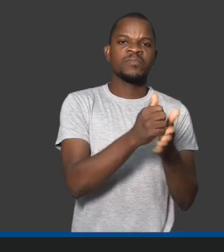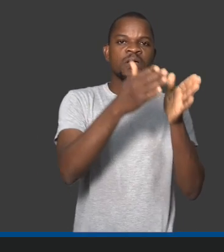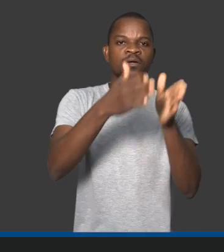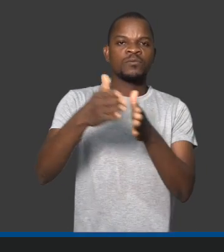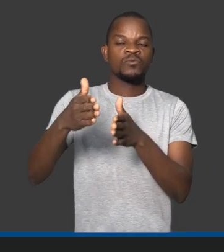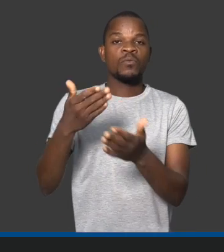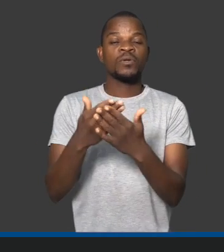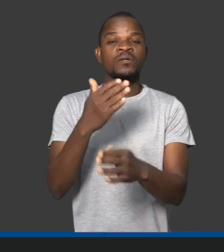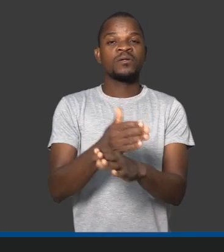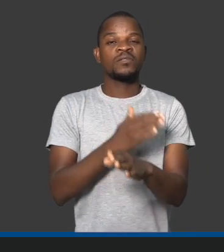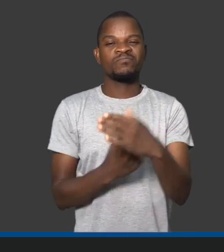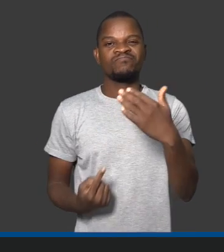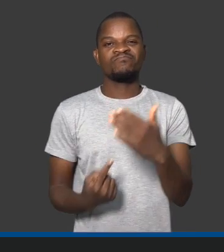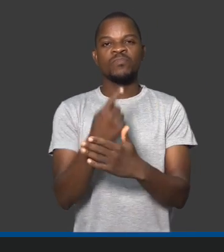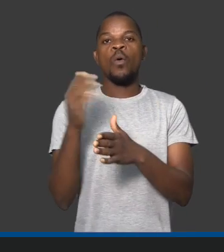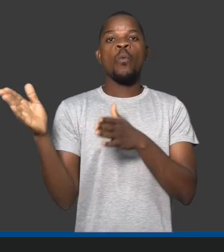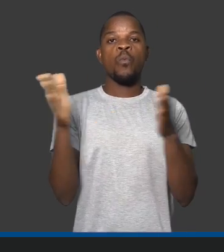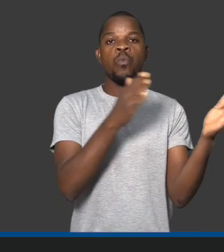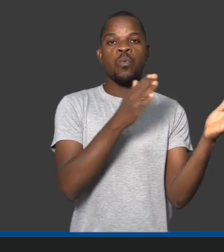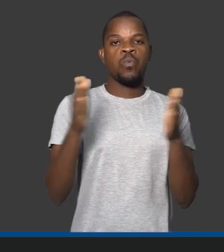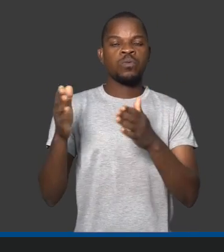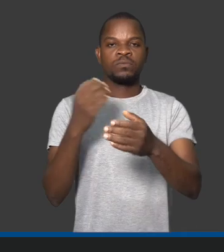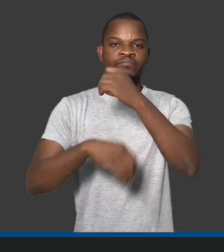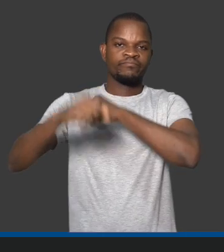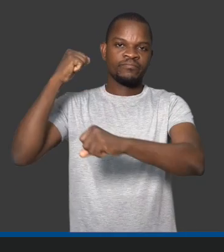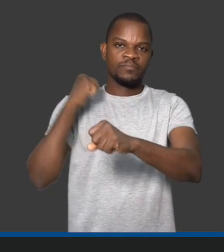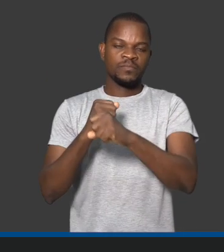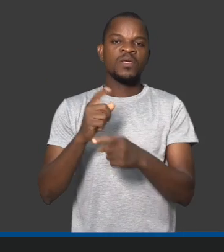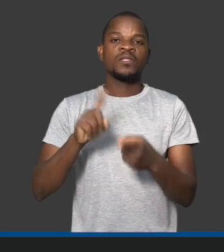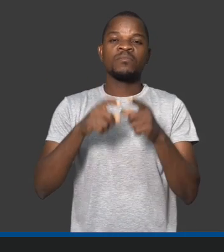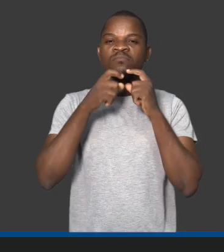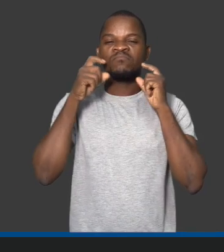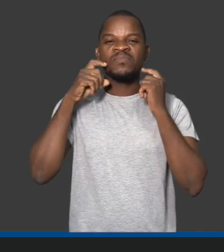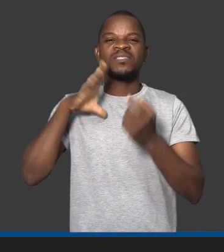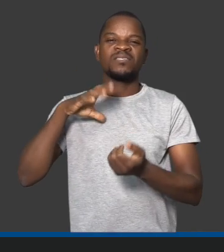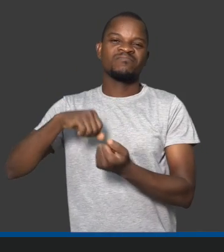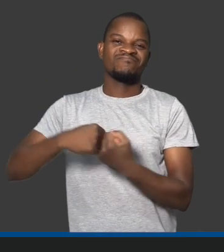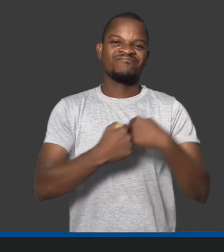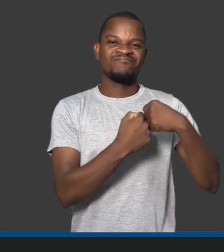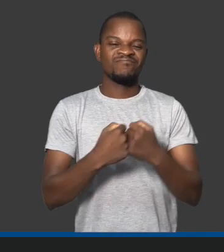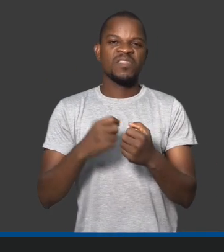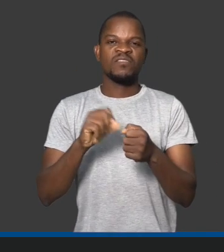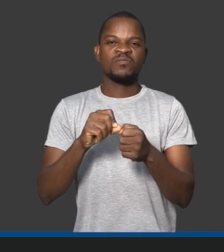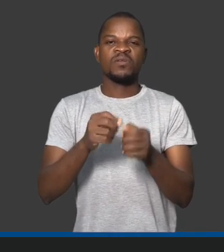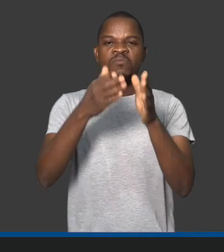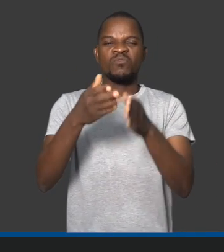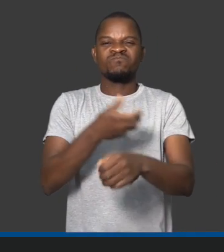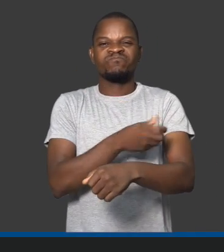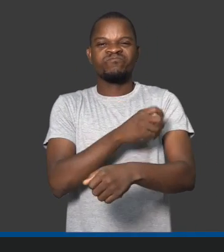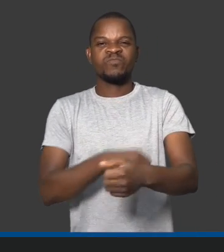depois dos ciclos de últimos anos. Então, há muito trabalho quando se trata da mudança de mudança climática e de construção